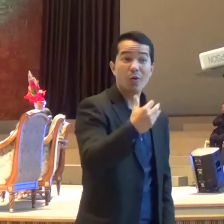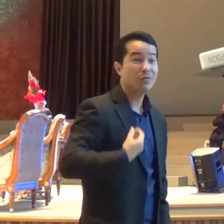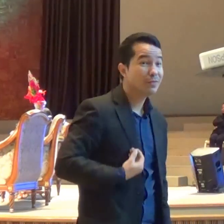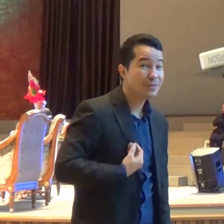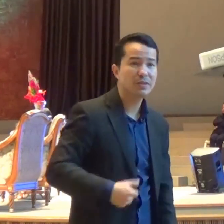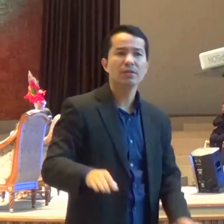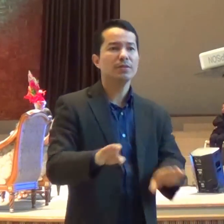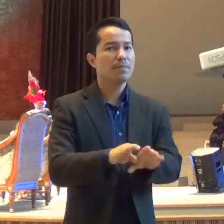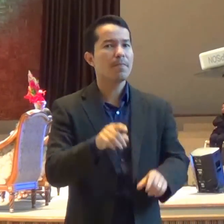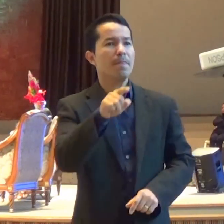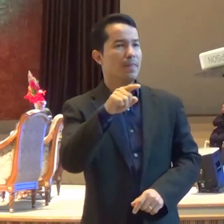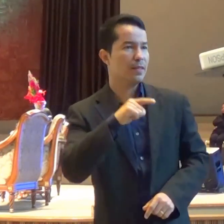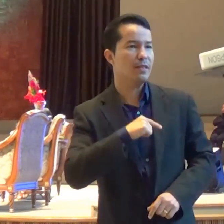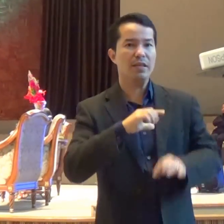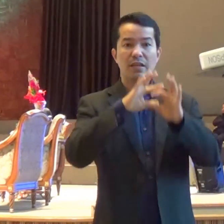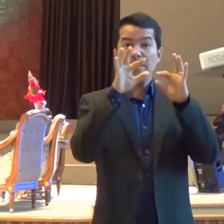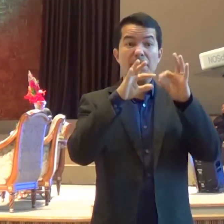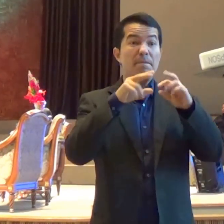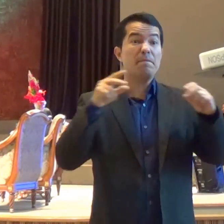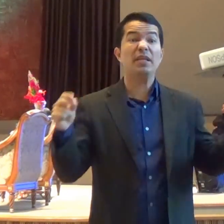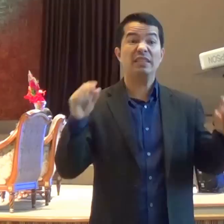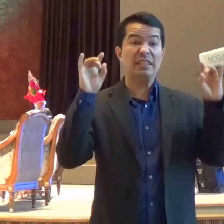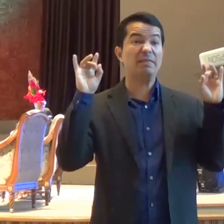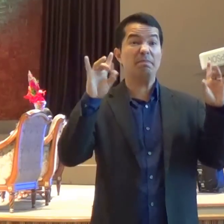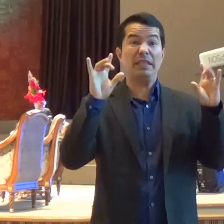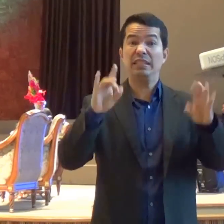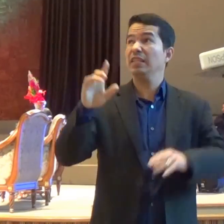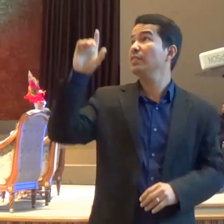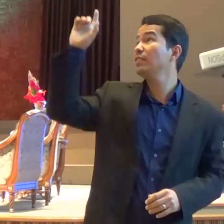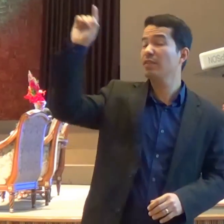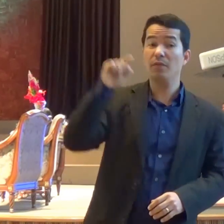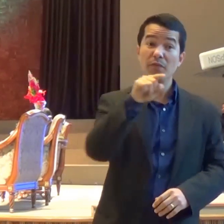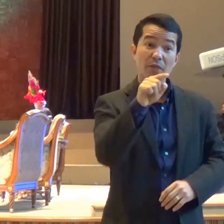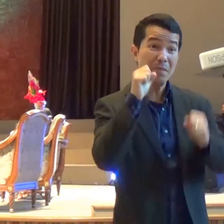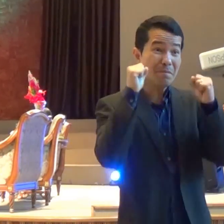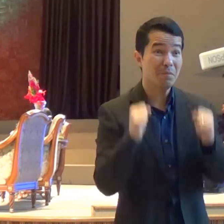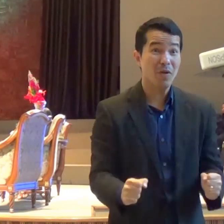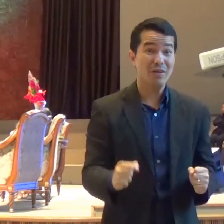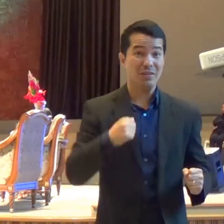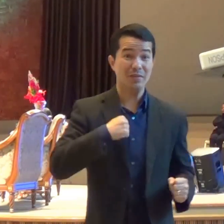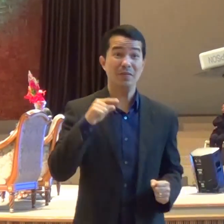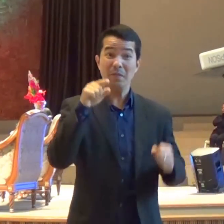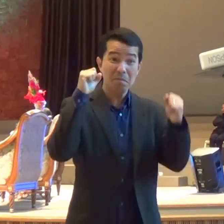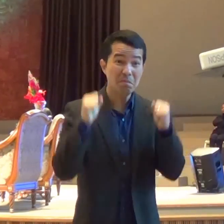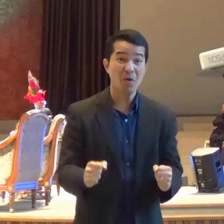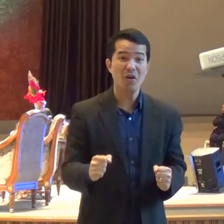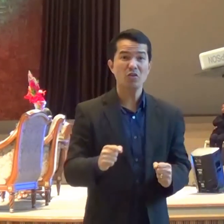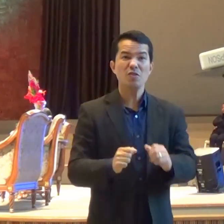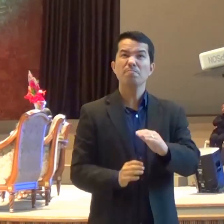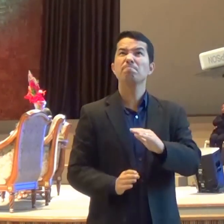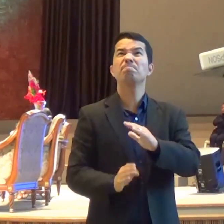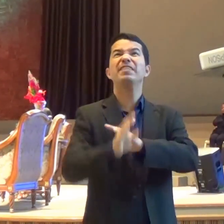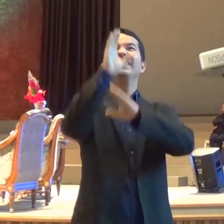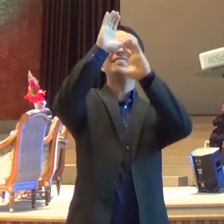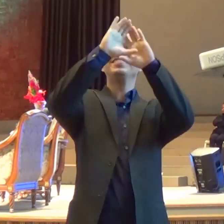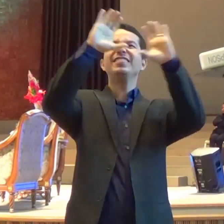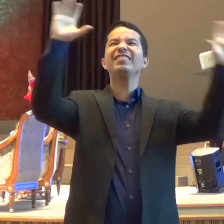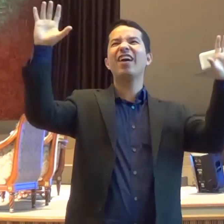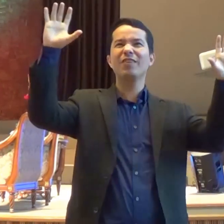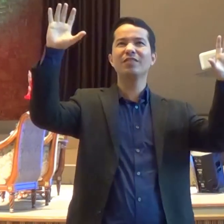Deus Um decreto Celestial De que eu não Posso entrar No inferno Porque eu tenho O selo